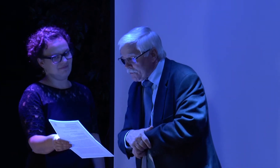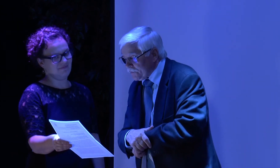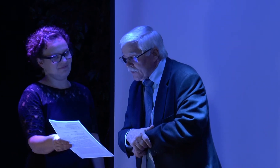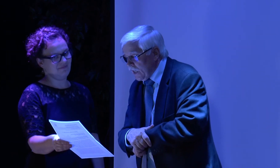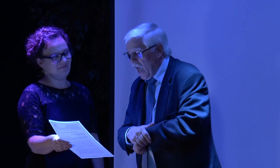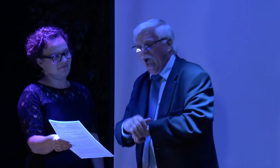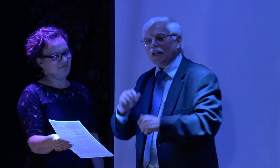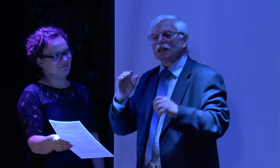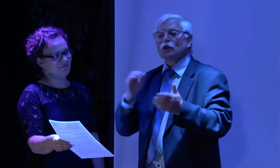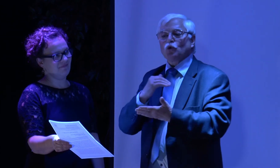er auch,